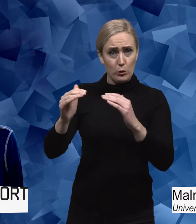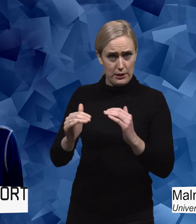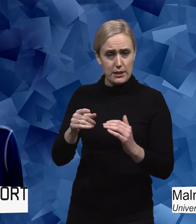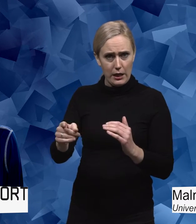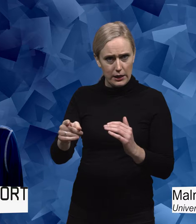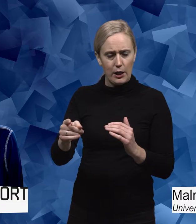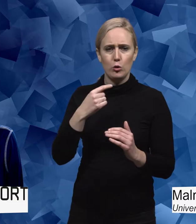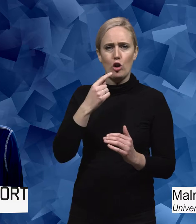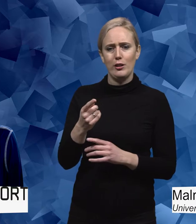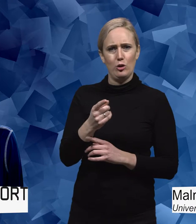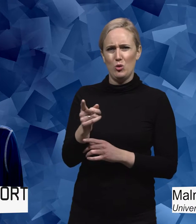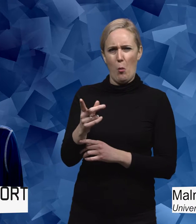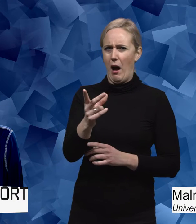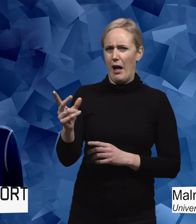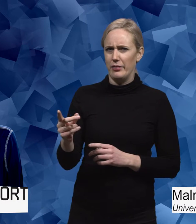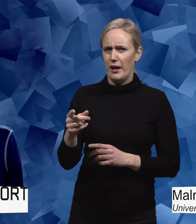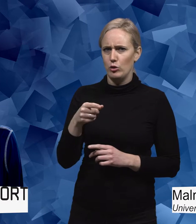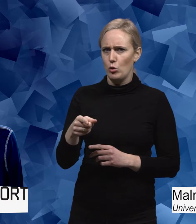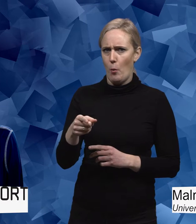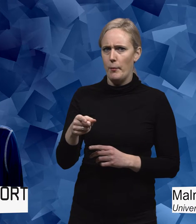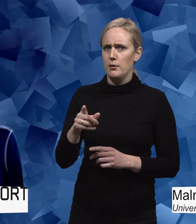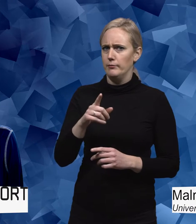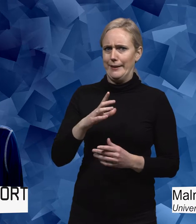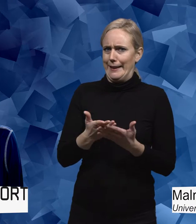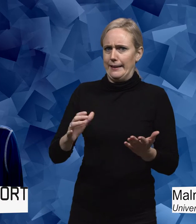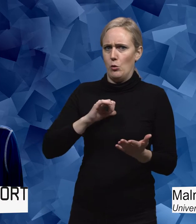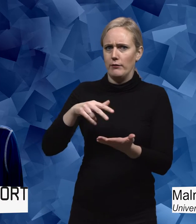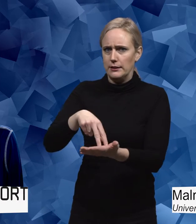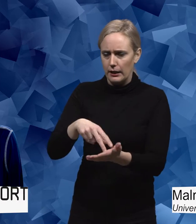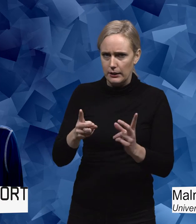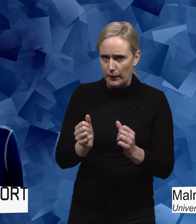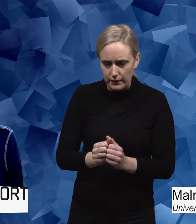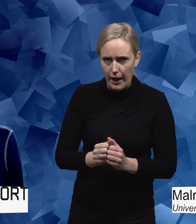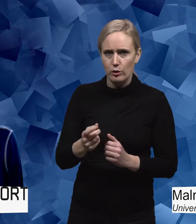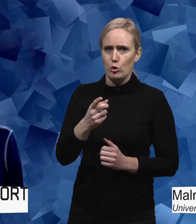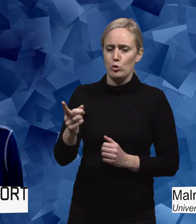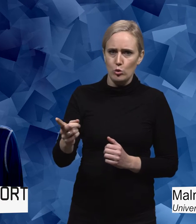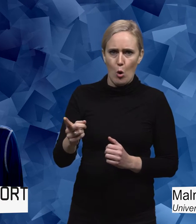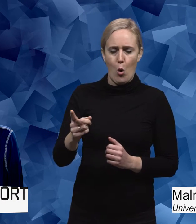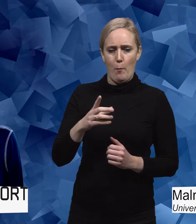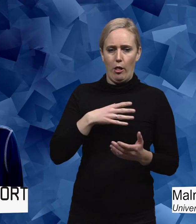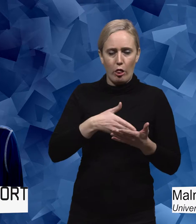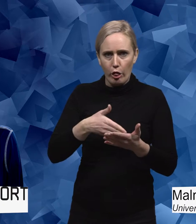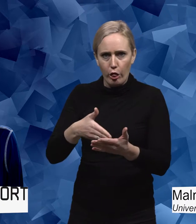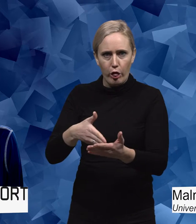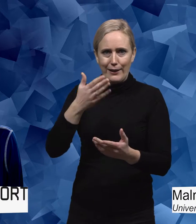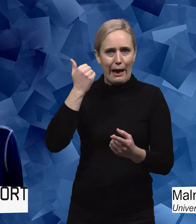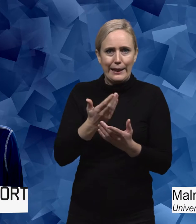och sa att andra kan vara väldigt beroende, andra kan ha svårt att göra de här sakerna. Men jag